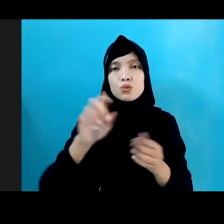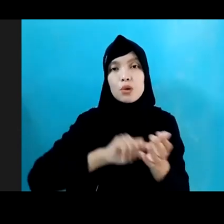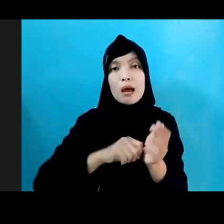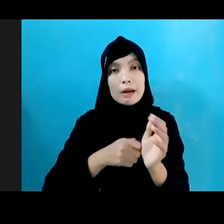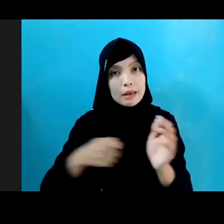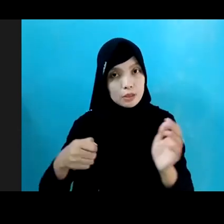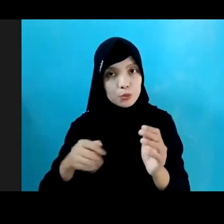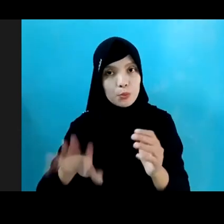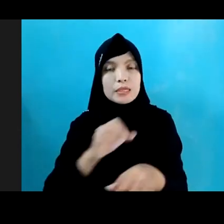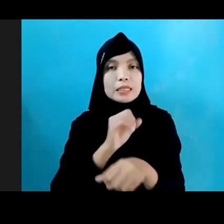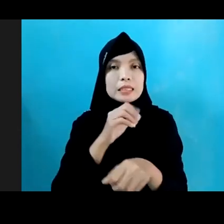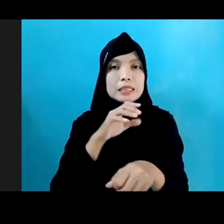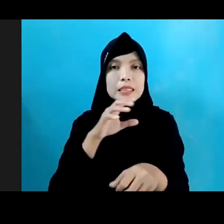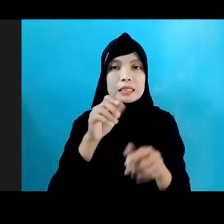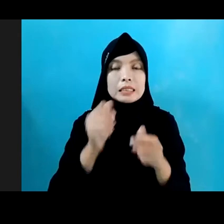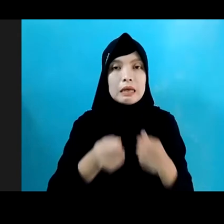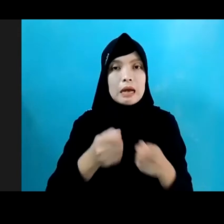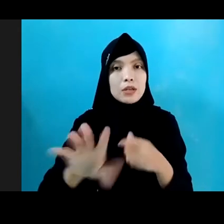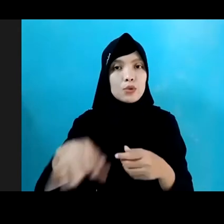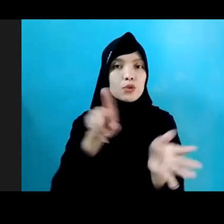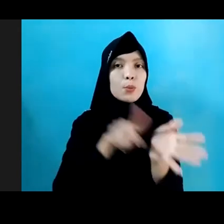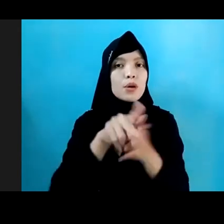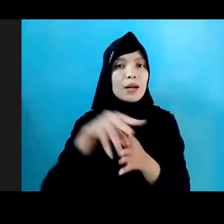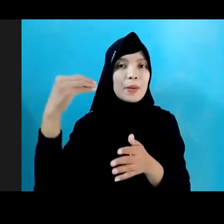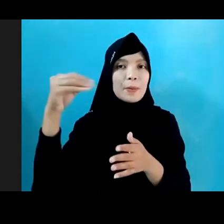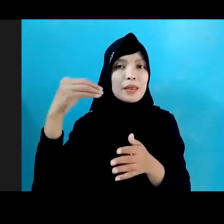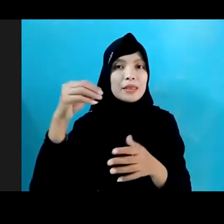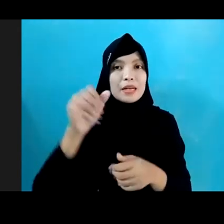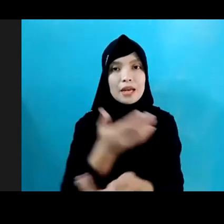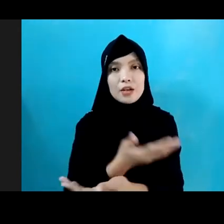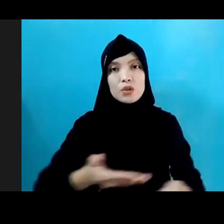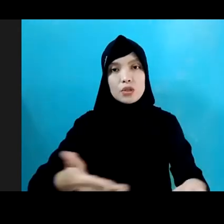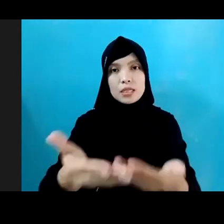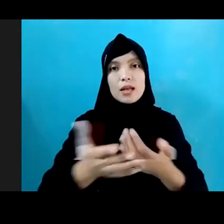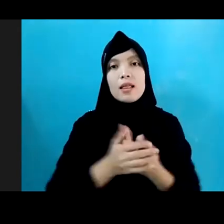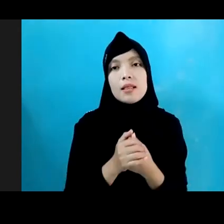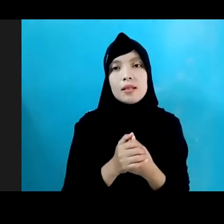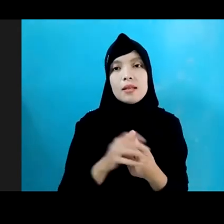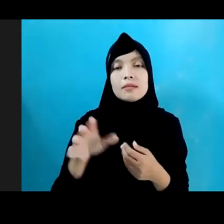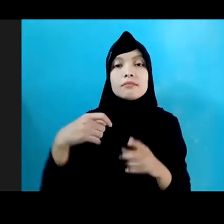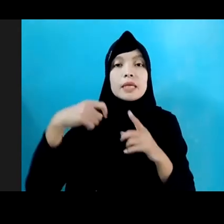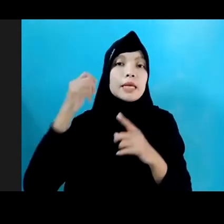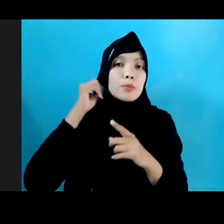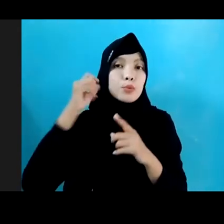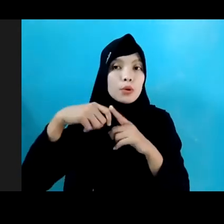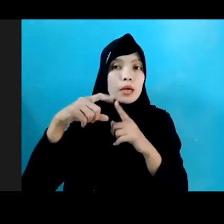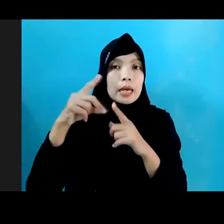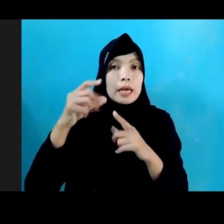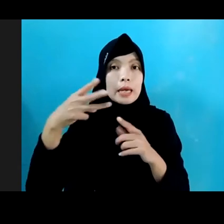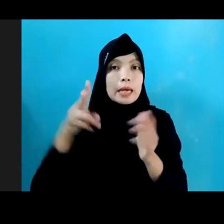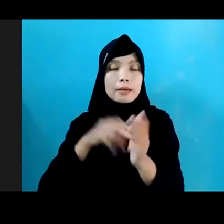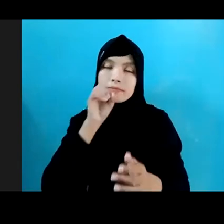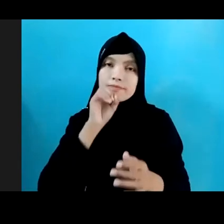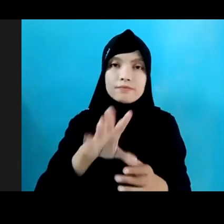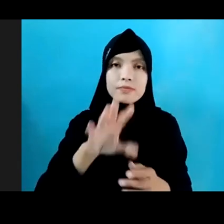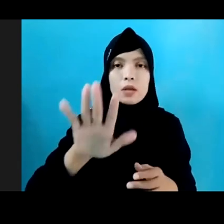oleh program-program yang ada di Kementerian Sosial. Jadi apa yang disampaikan oleh ibu Karen di awal kemudian terlihat jelas